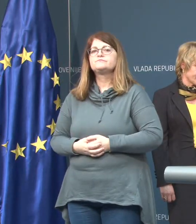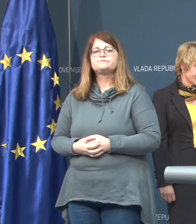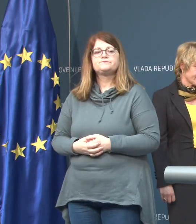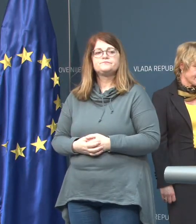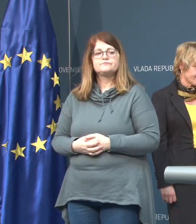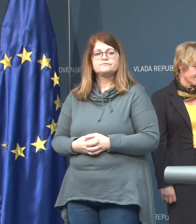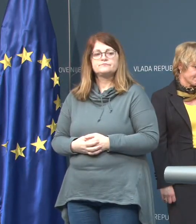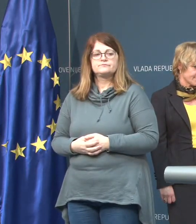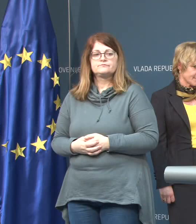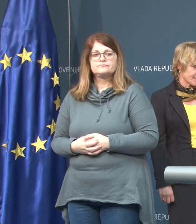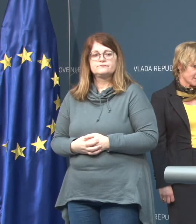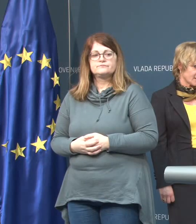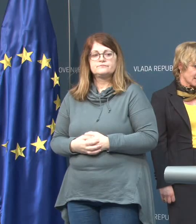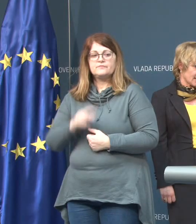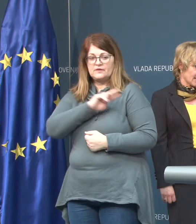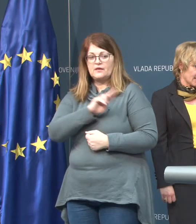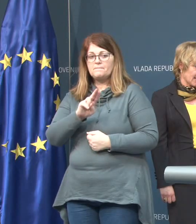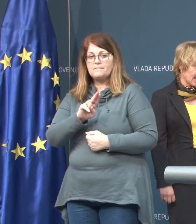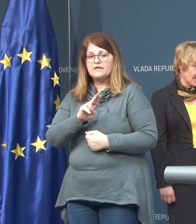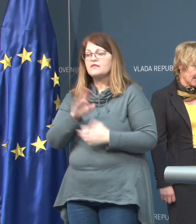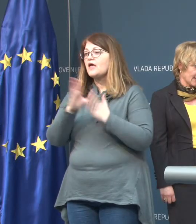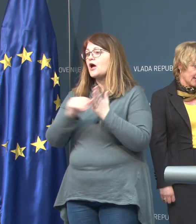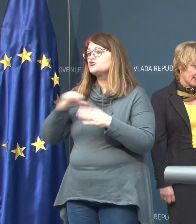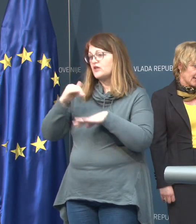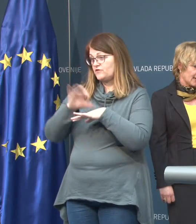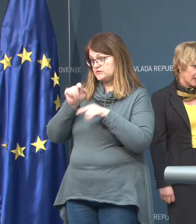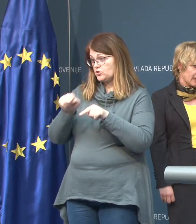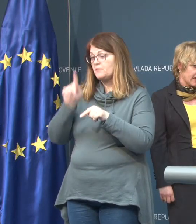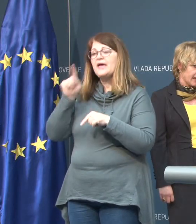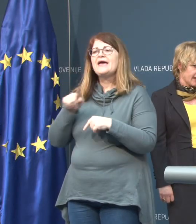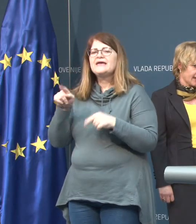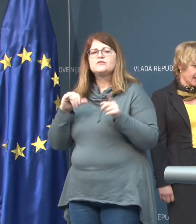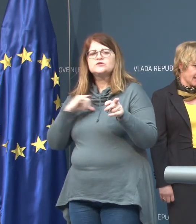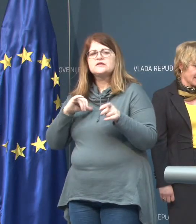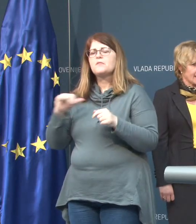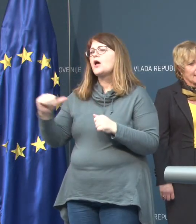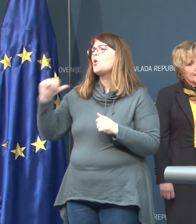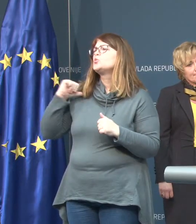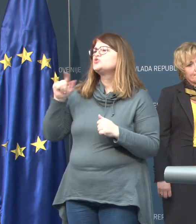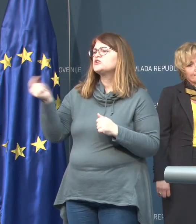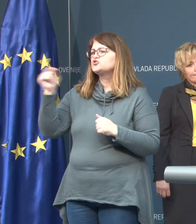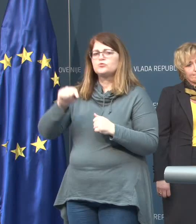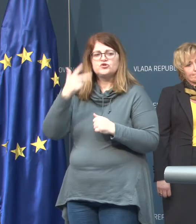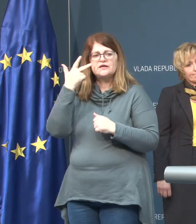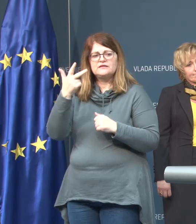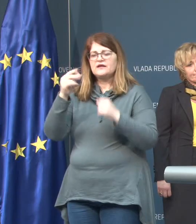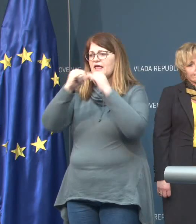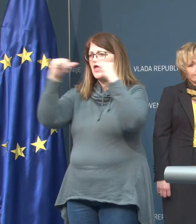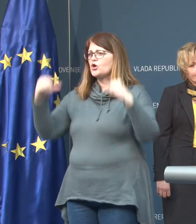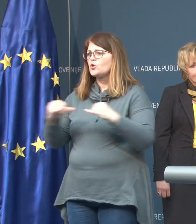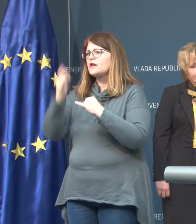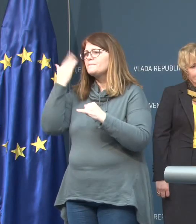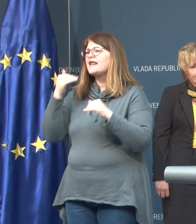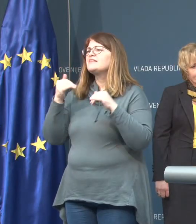Imate pač kakšne informacije o tem? Pa še zanima me, včeri so prišli tri kontejnerji pred